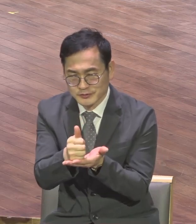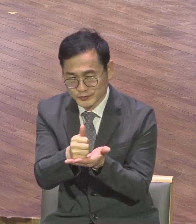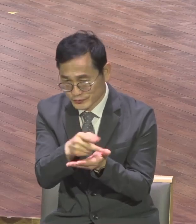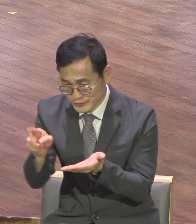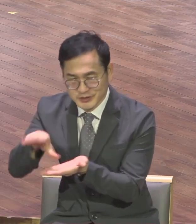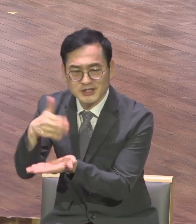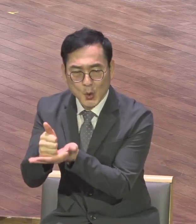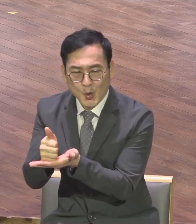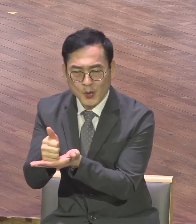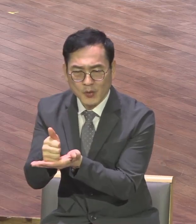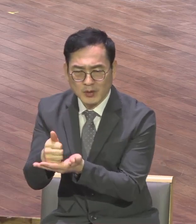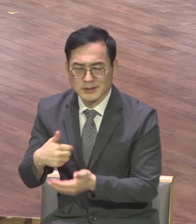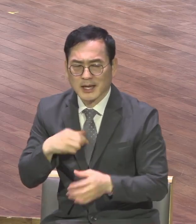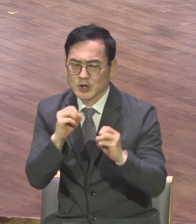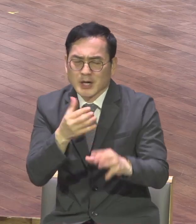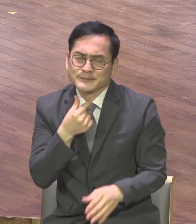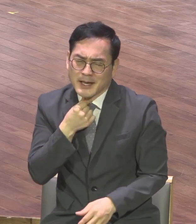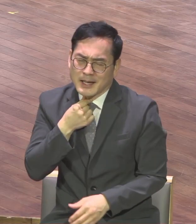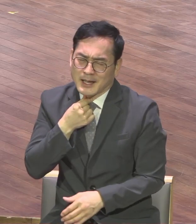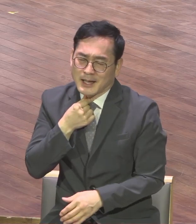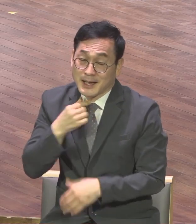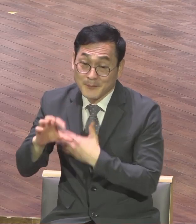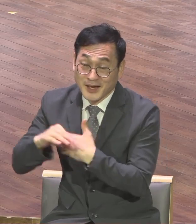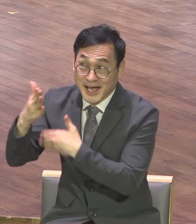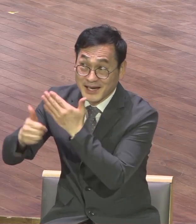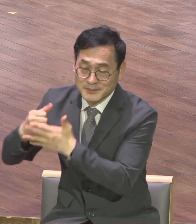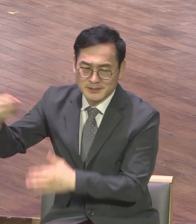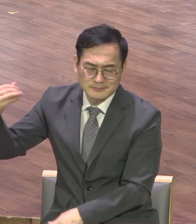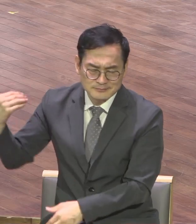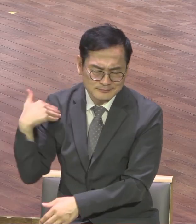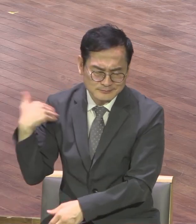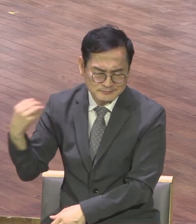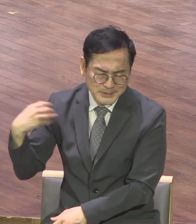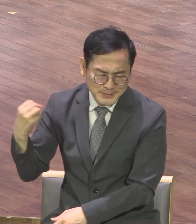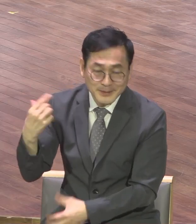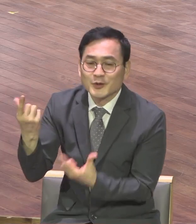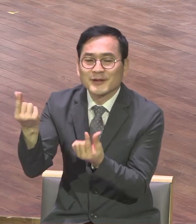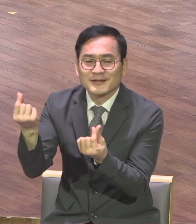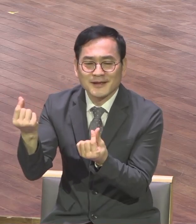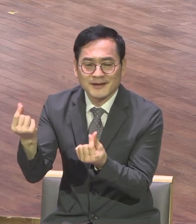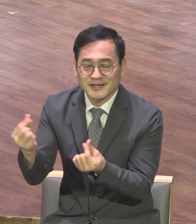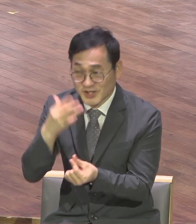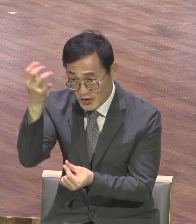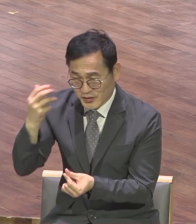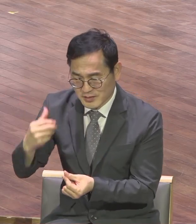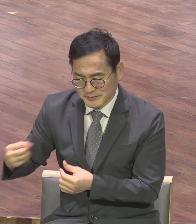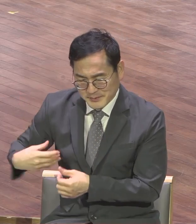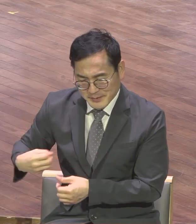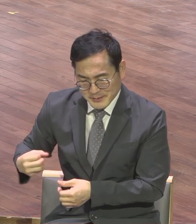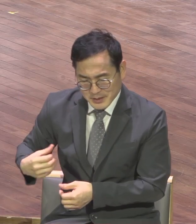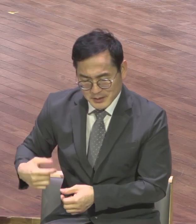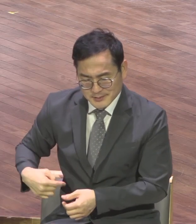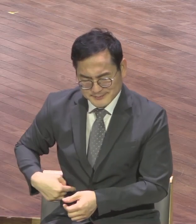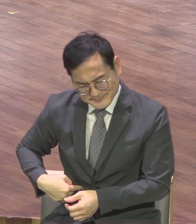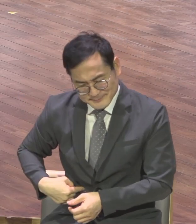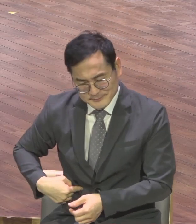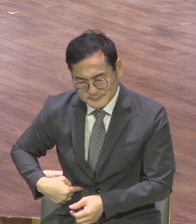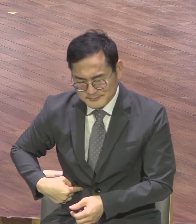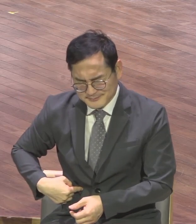음성이에요 여러분 안에 계시는 성령의 음성이라고 그럼 어떻게 해요 순정하셔야죠 이유 없어요